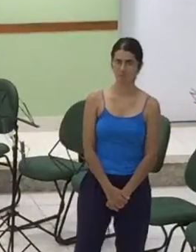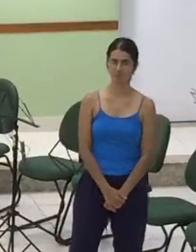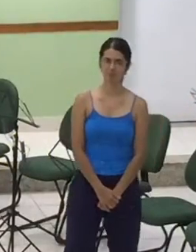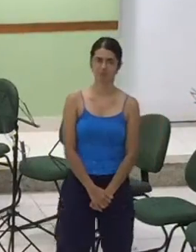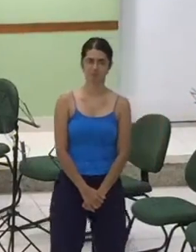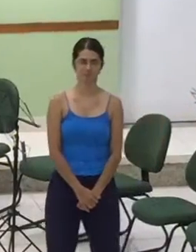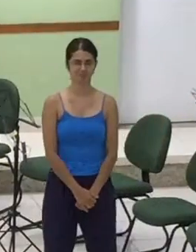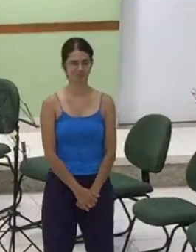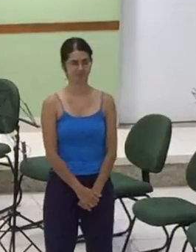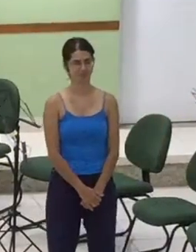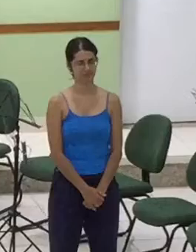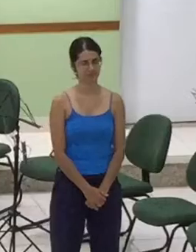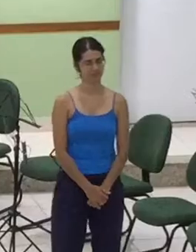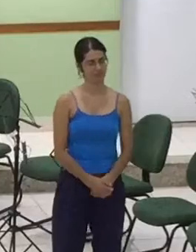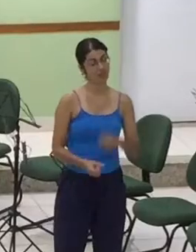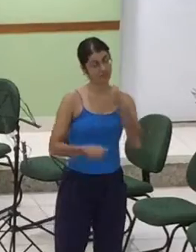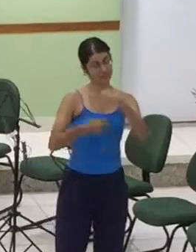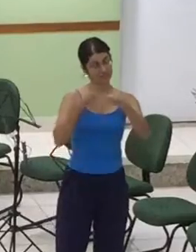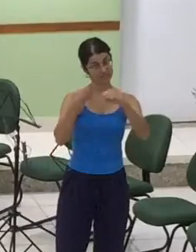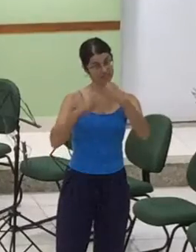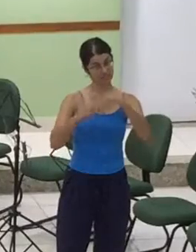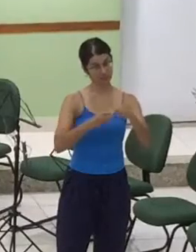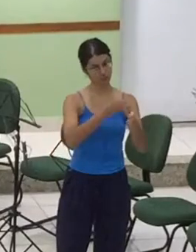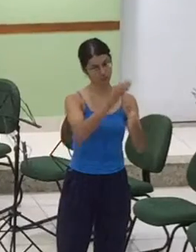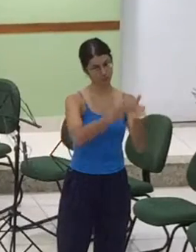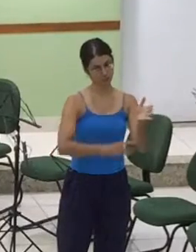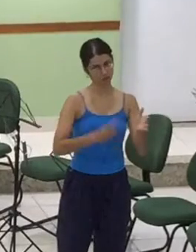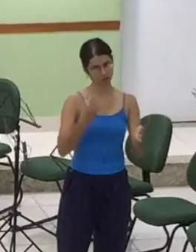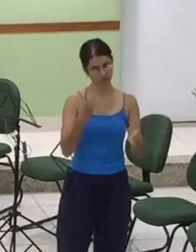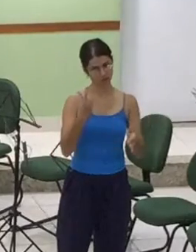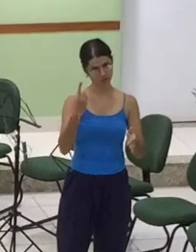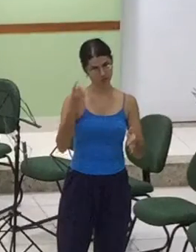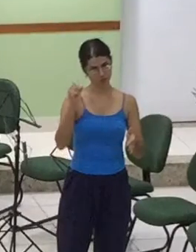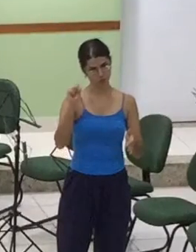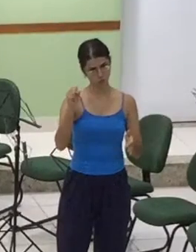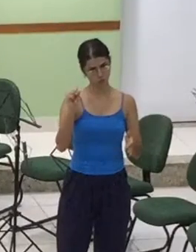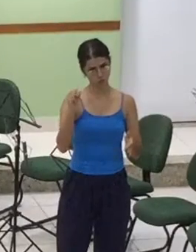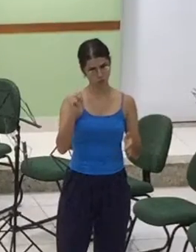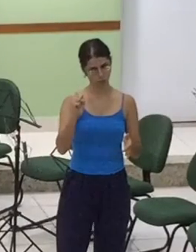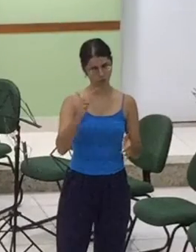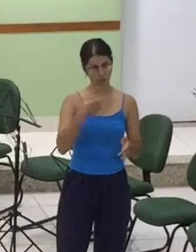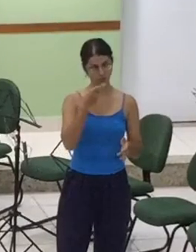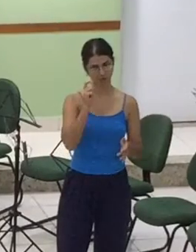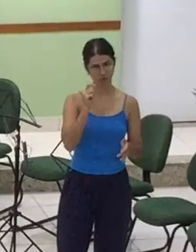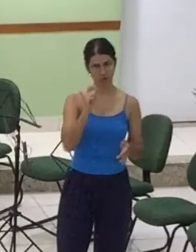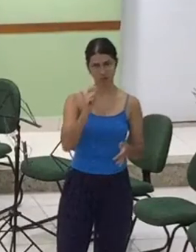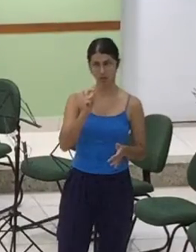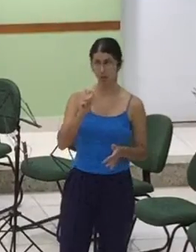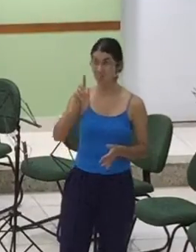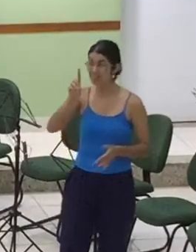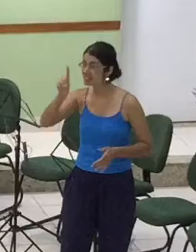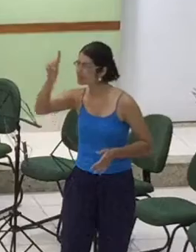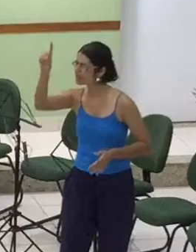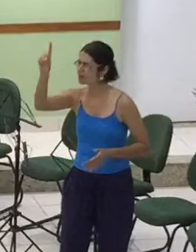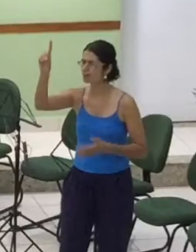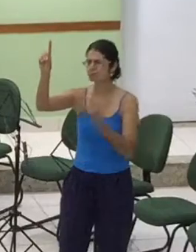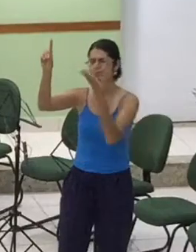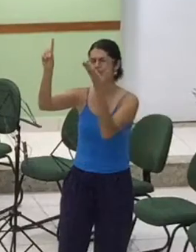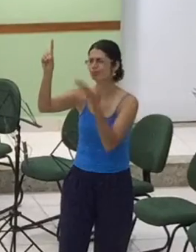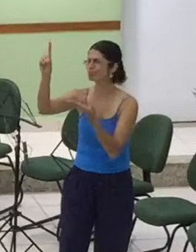Amém. Em Salmo 118, 28, diz assim, Tu és meu Deus, graças te darei, ó meu Deus,